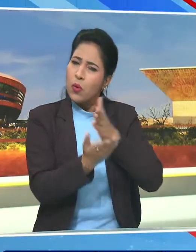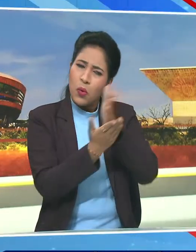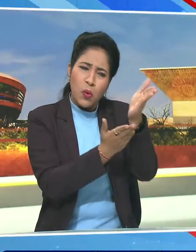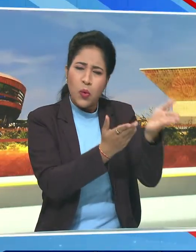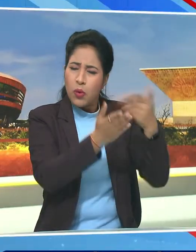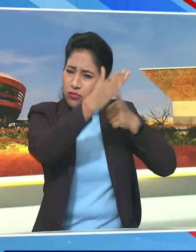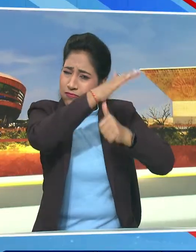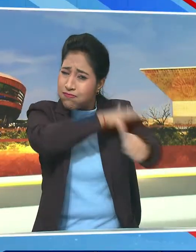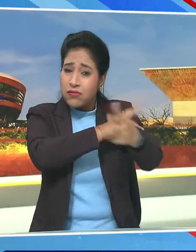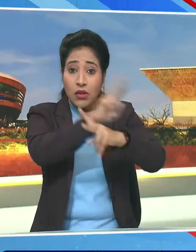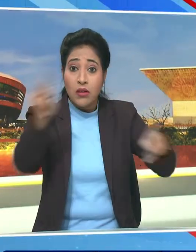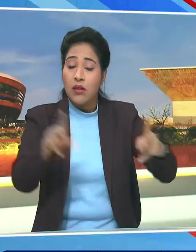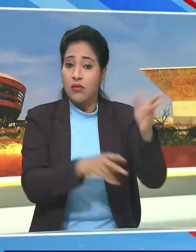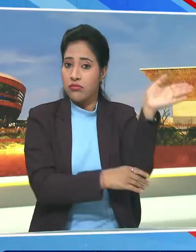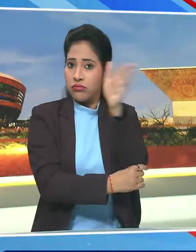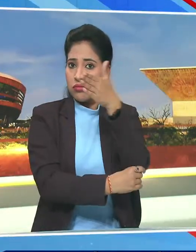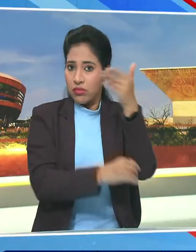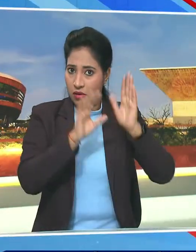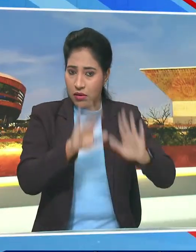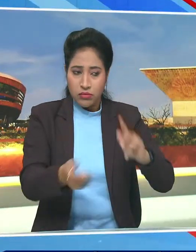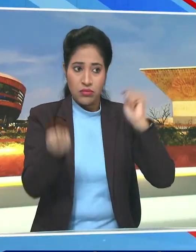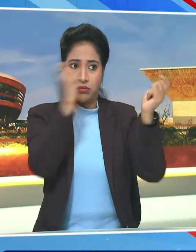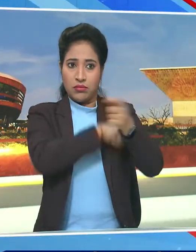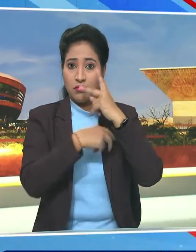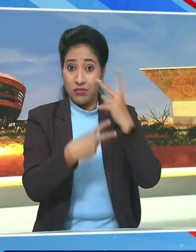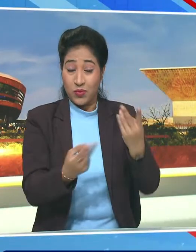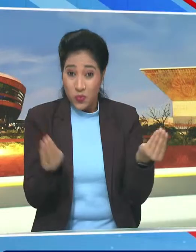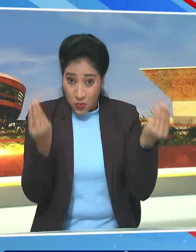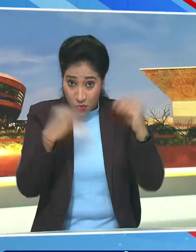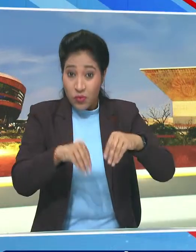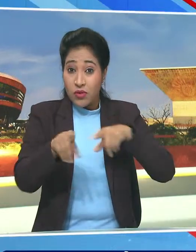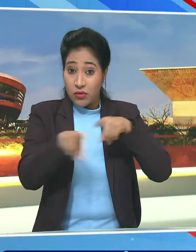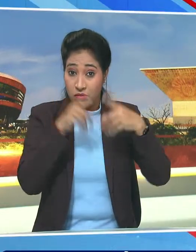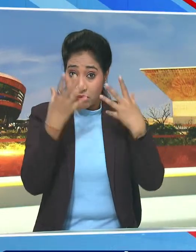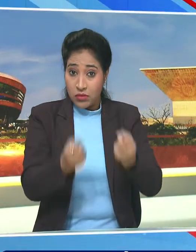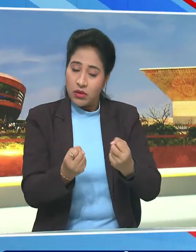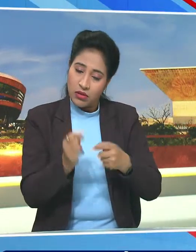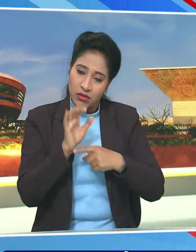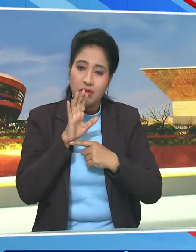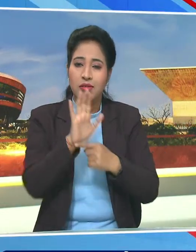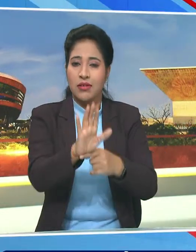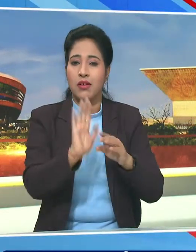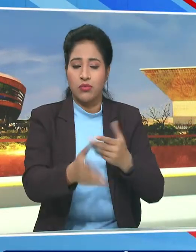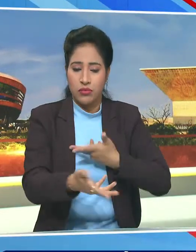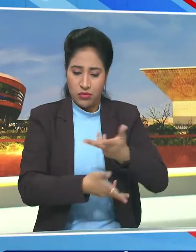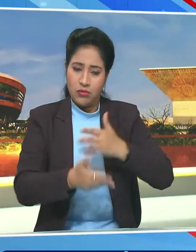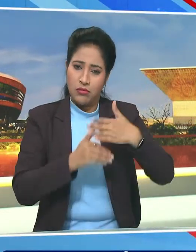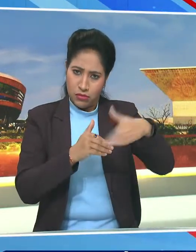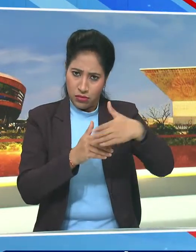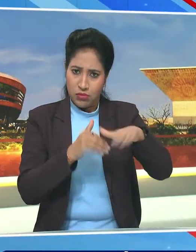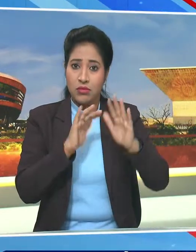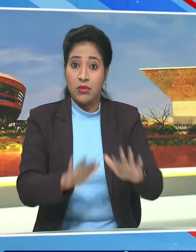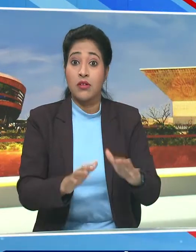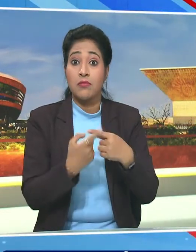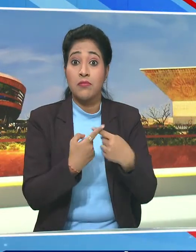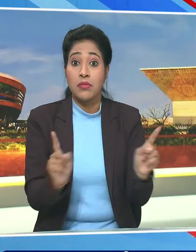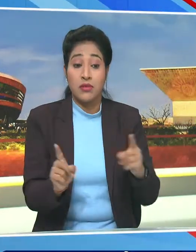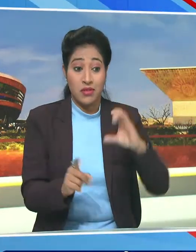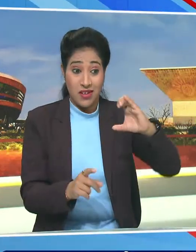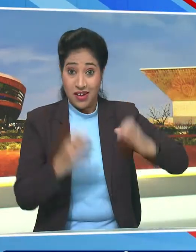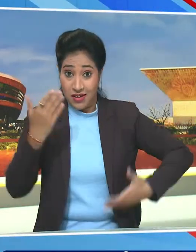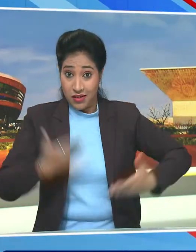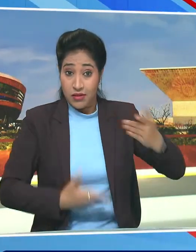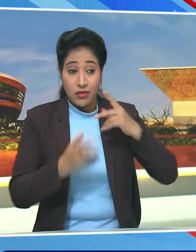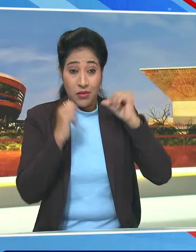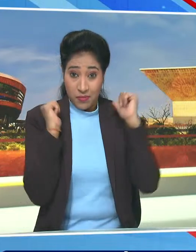बड़ा बदलाव देखने को मिलता है अगर और उधारन चाहिए तो और भी मिलेंगे अब इस पे चर्चा होगी लेकिन कलकत्ता में वहां